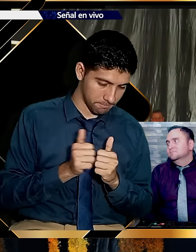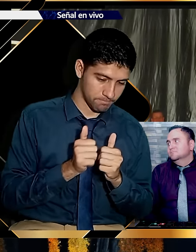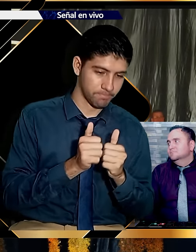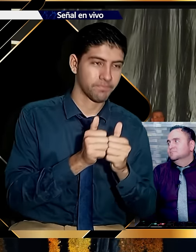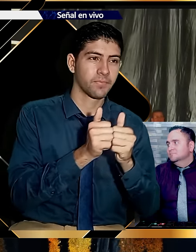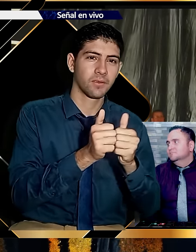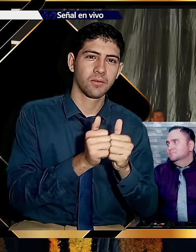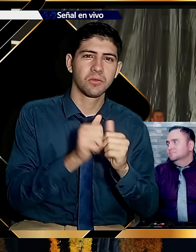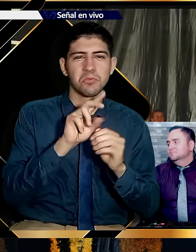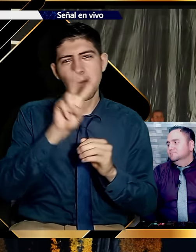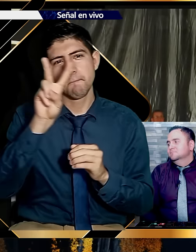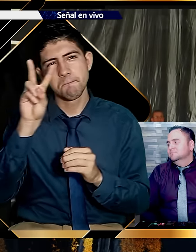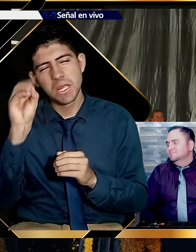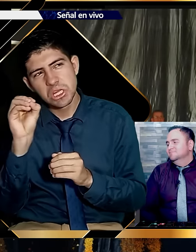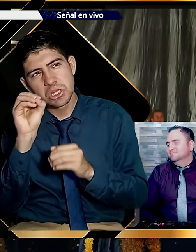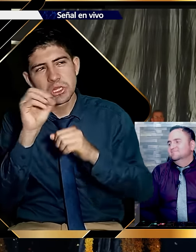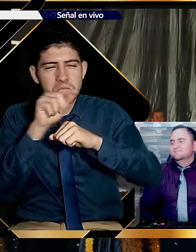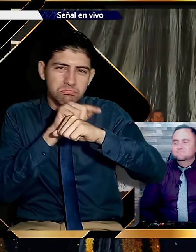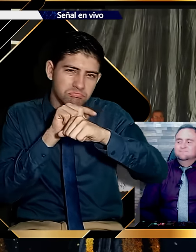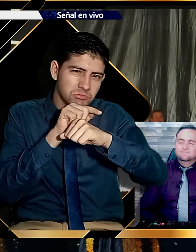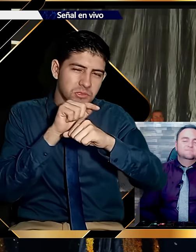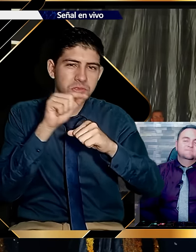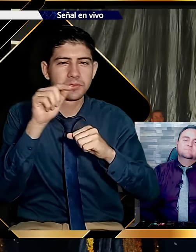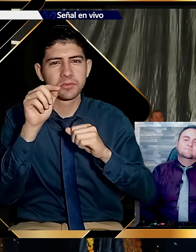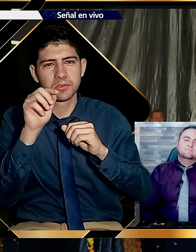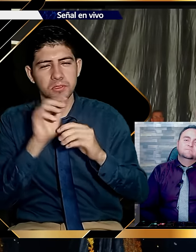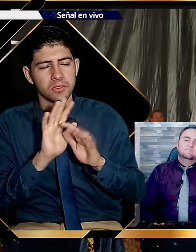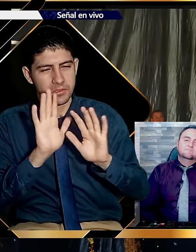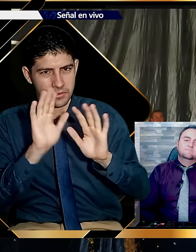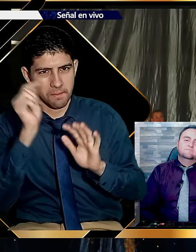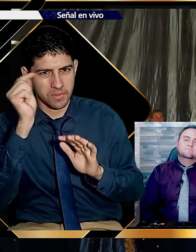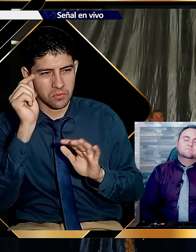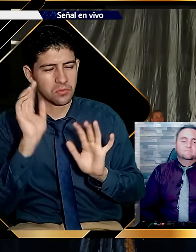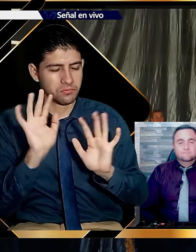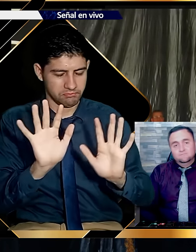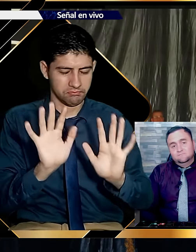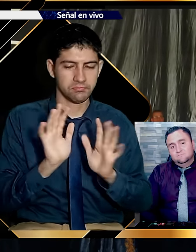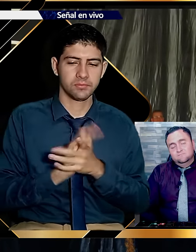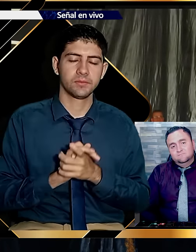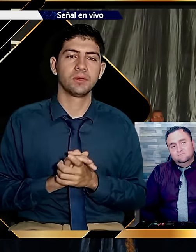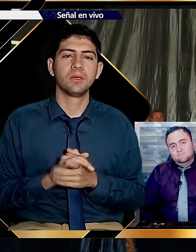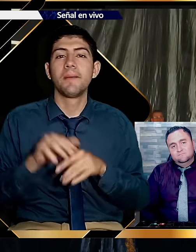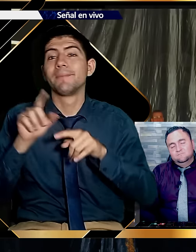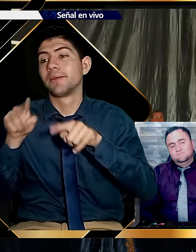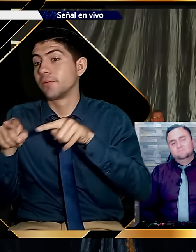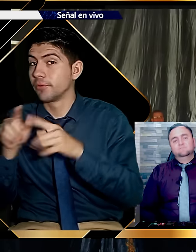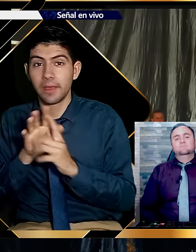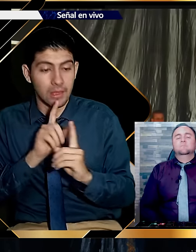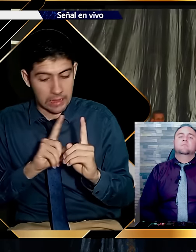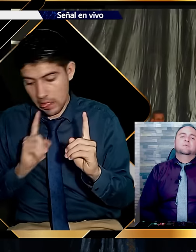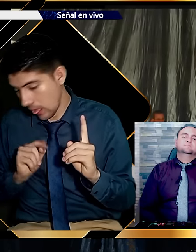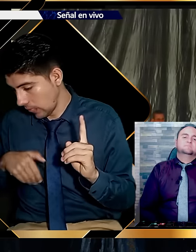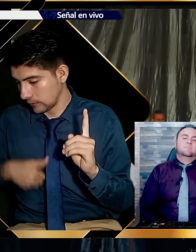Dijo, si me acompañan al paso que ustedes van unos 20 minutos a 30 minutos, ya lo pueden ver. Pero ya se habían